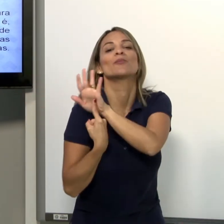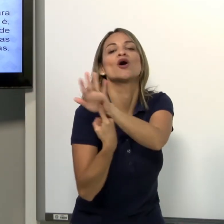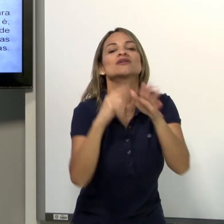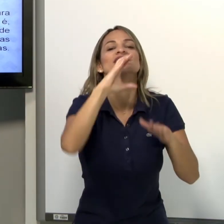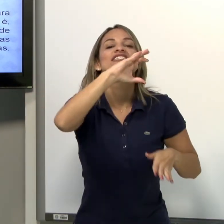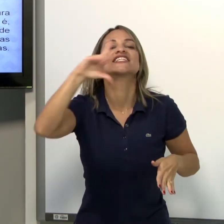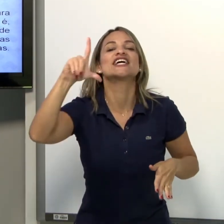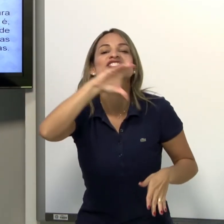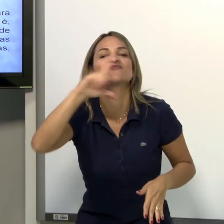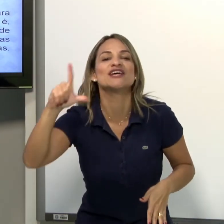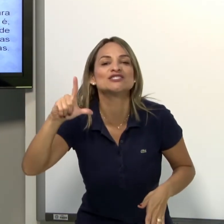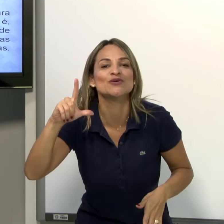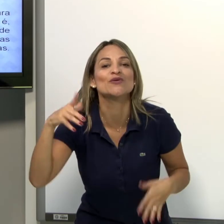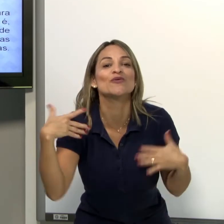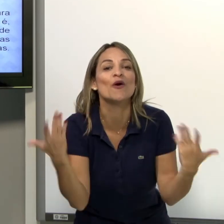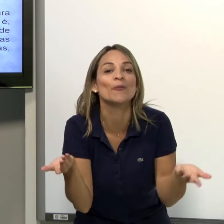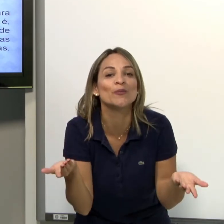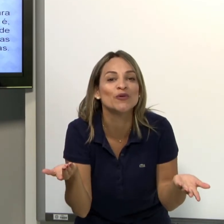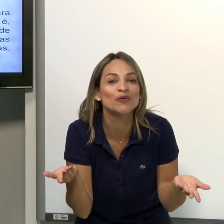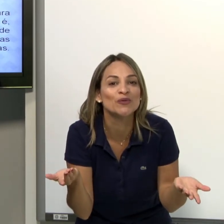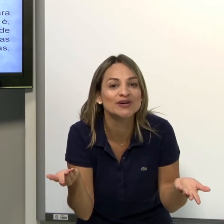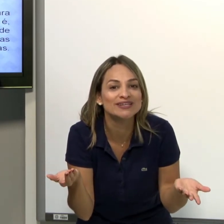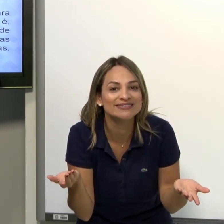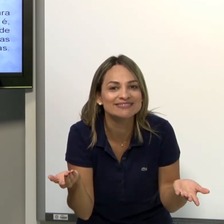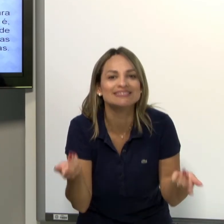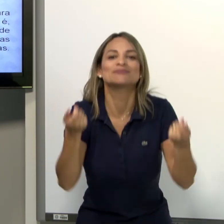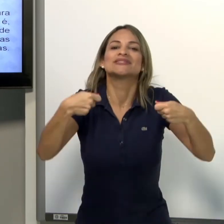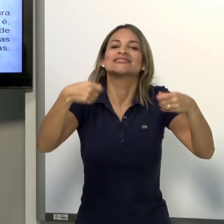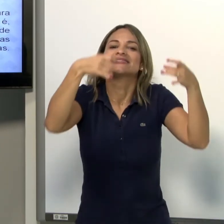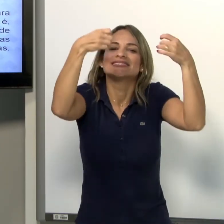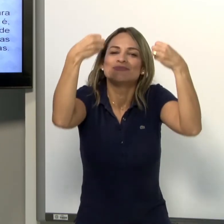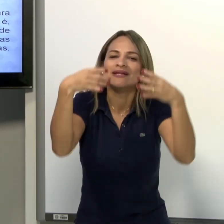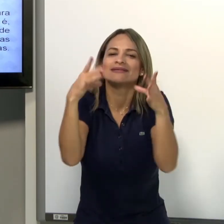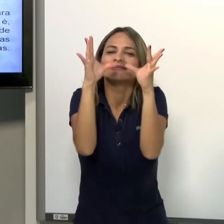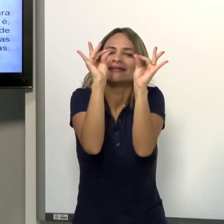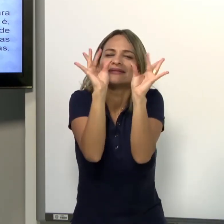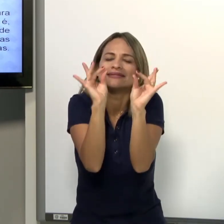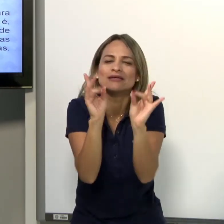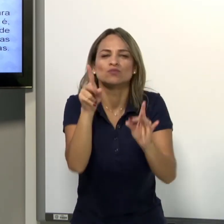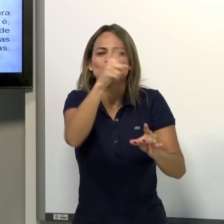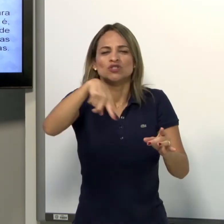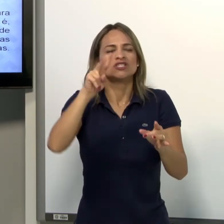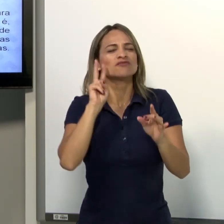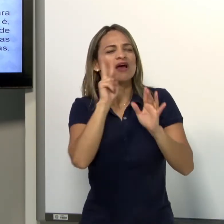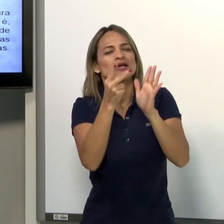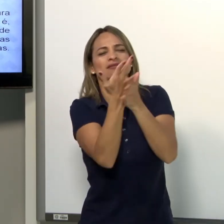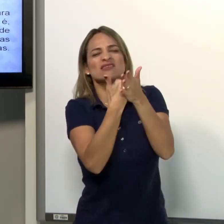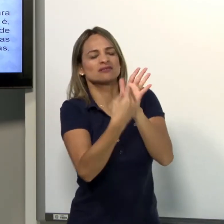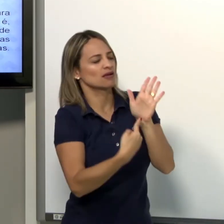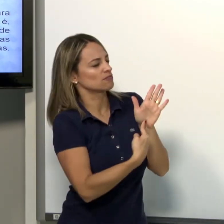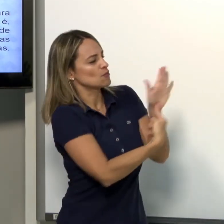mais elegante. Então, esse classificador serve para isso. Para detalhar, para especificar.